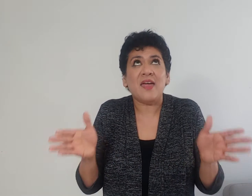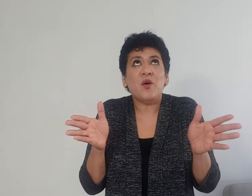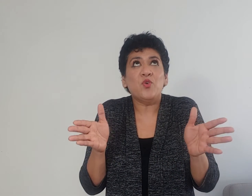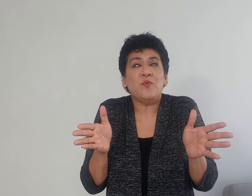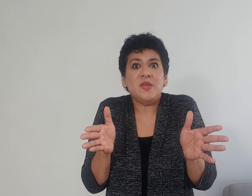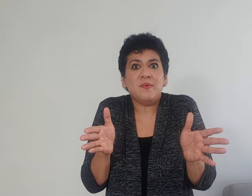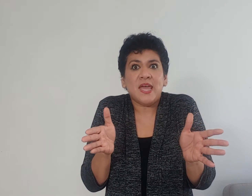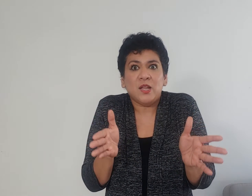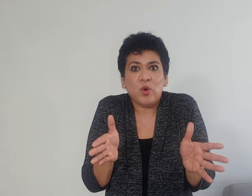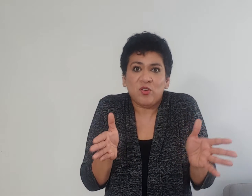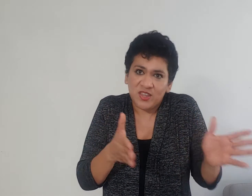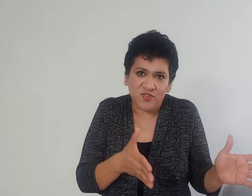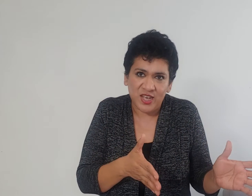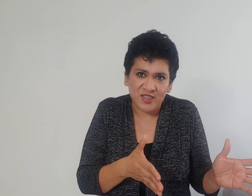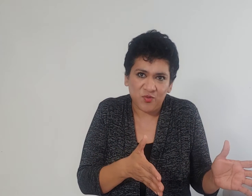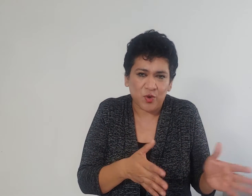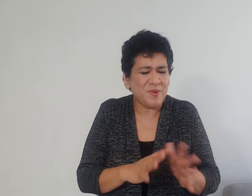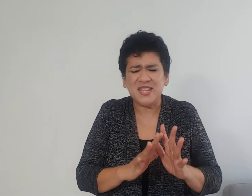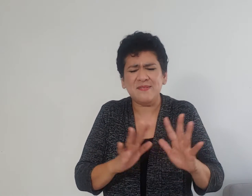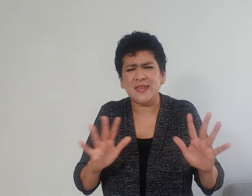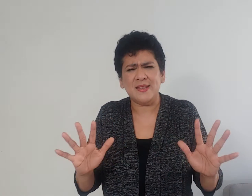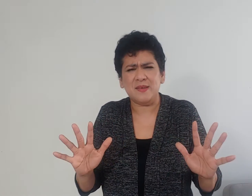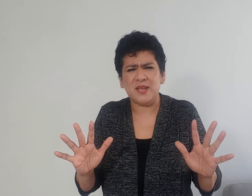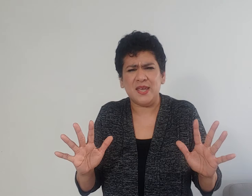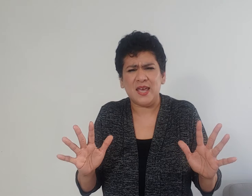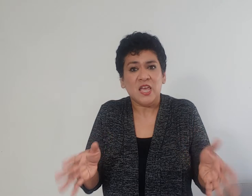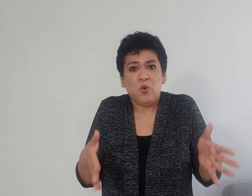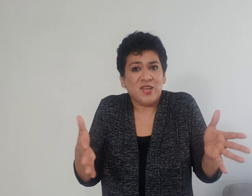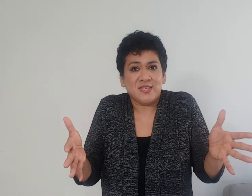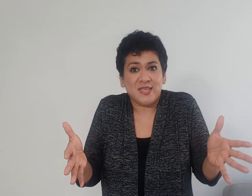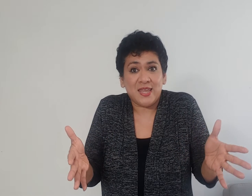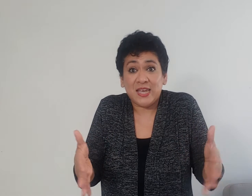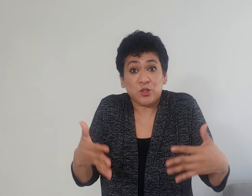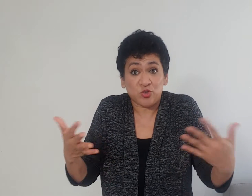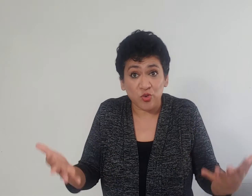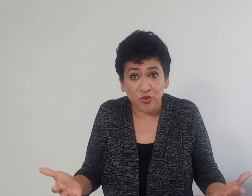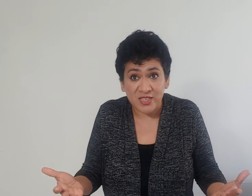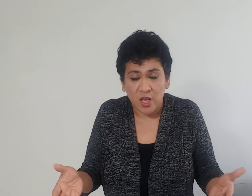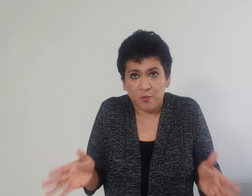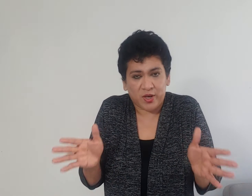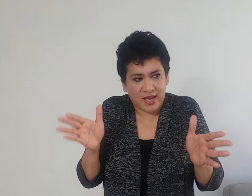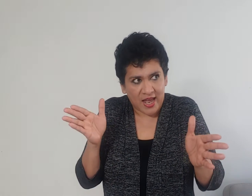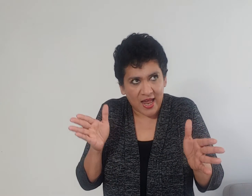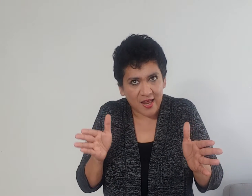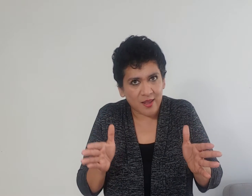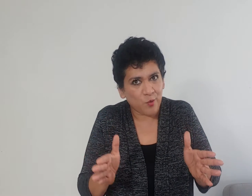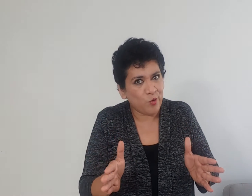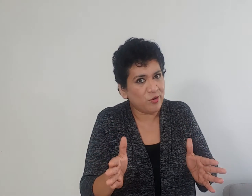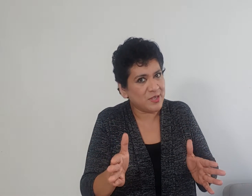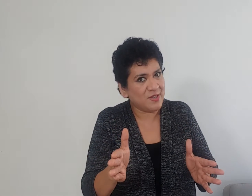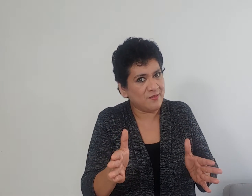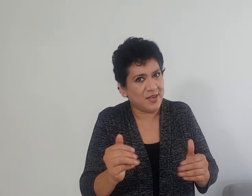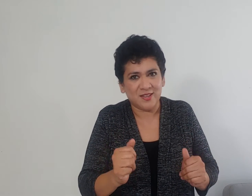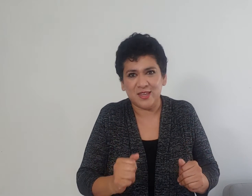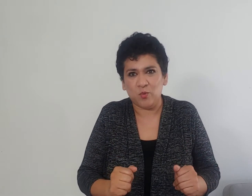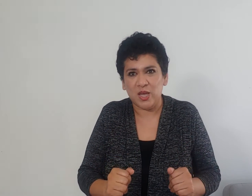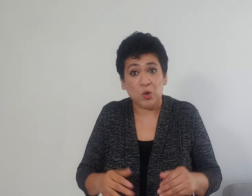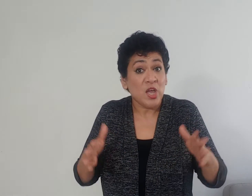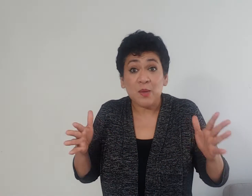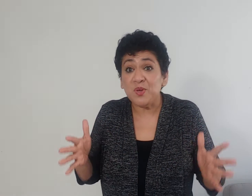cada uno vive el duelo de diferente forma, de diferente manera. No hay necesidad de que tú sufras porque cada uno lleva diferente duelo, que